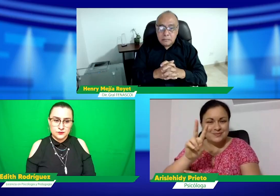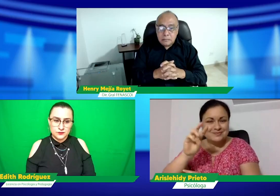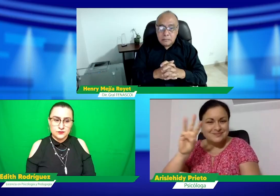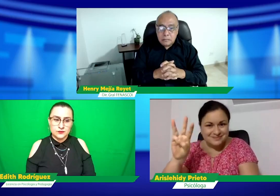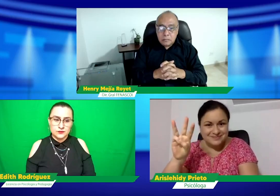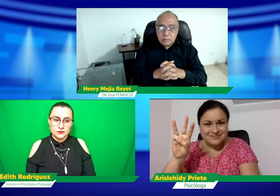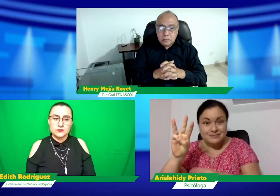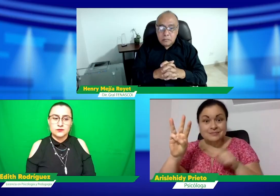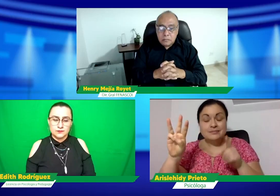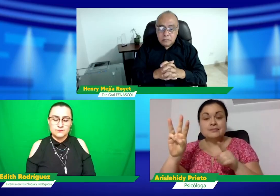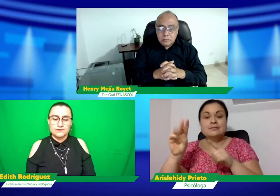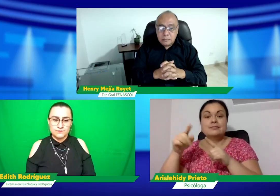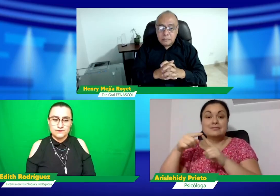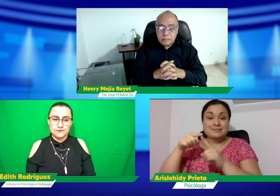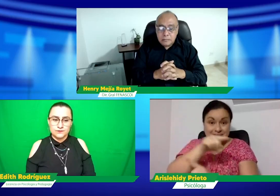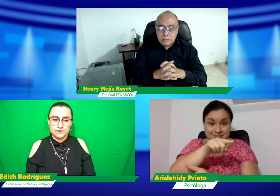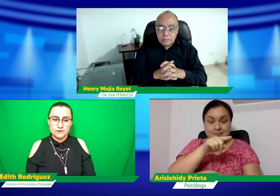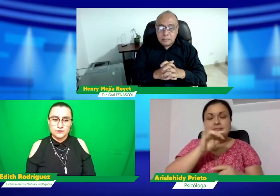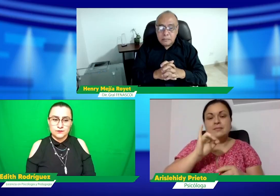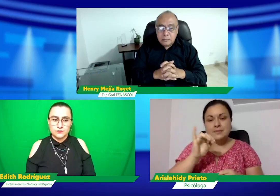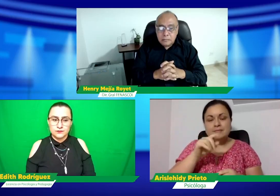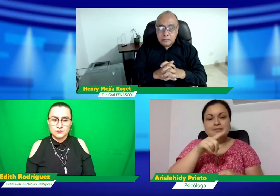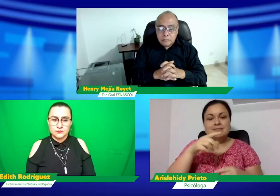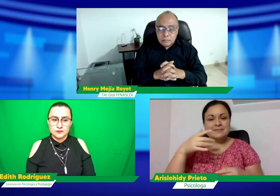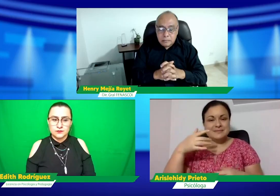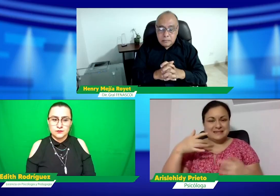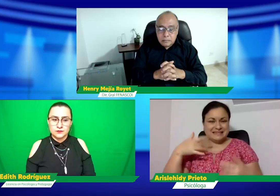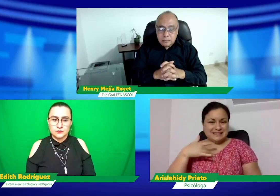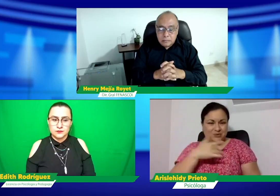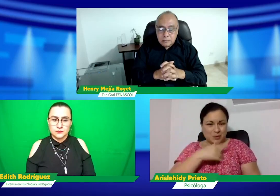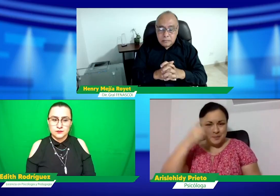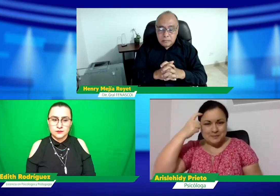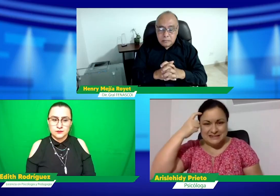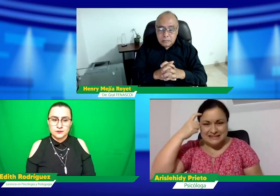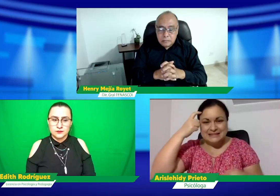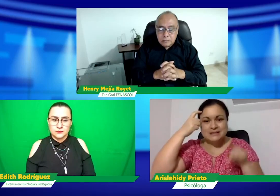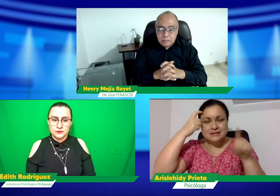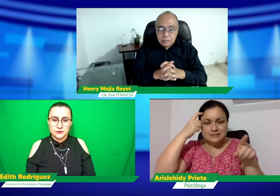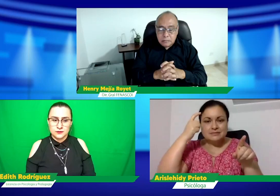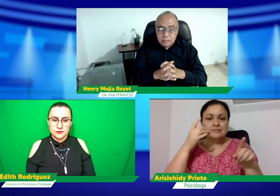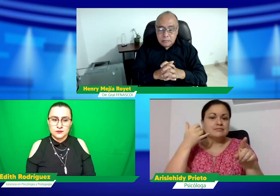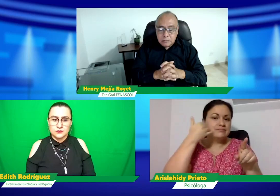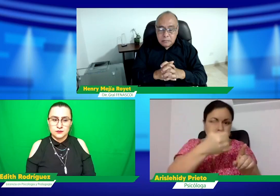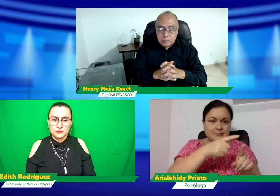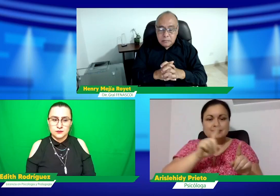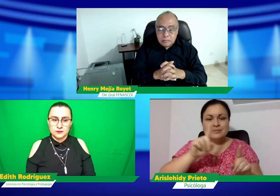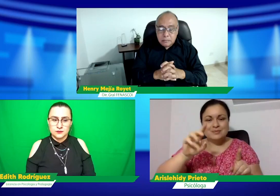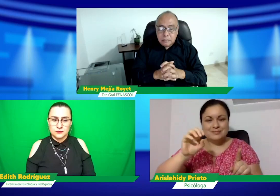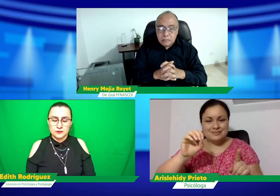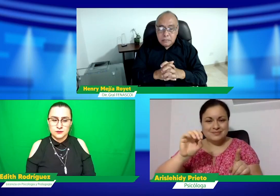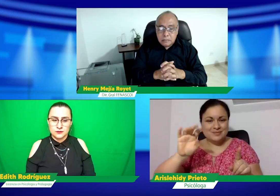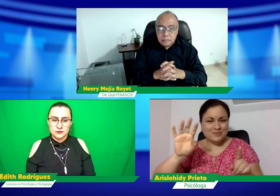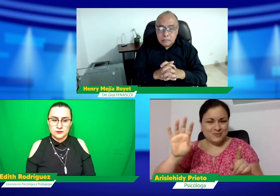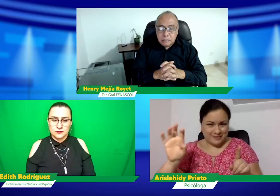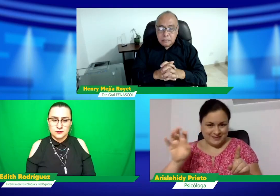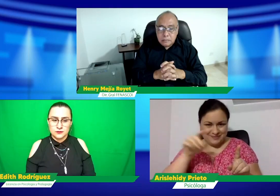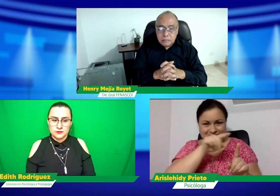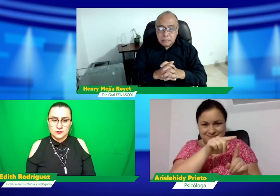emergencia, la 123 y también es igual, pensar en salud mental, también